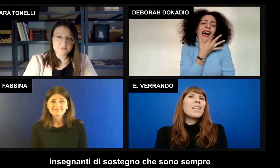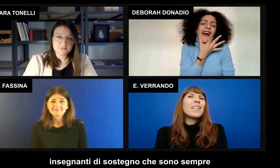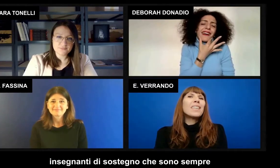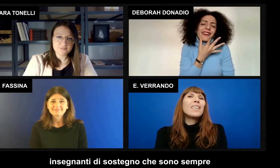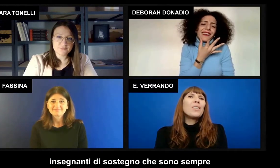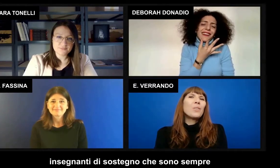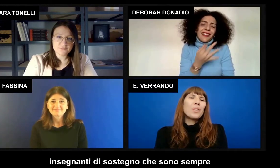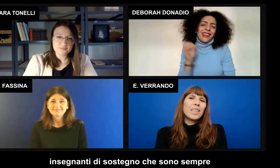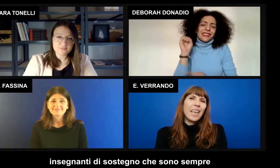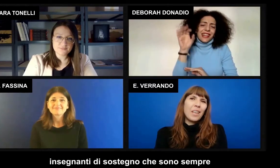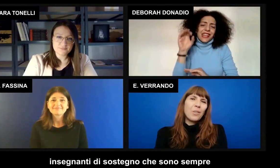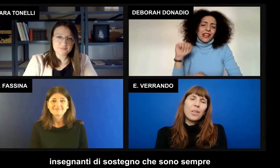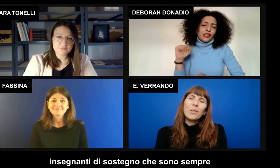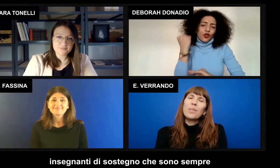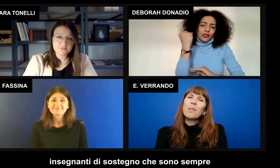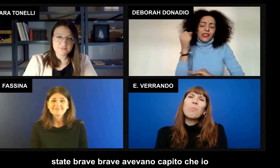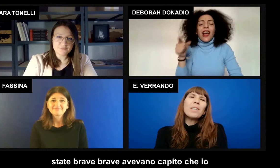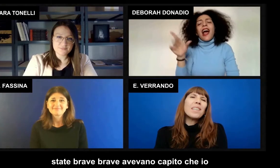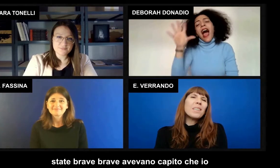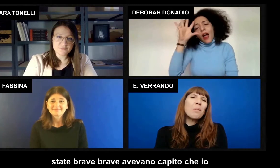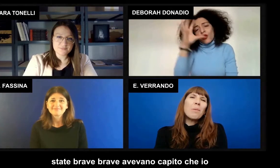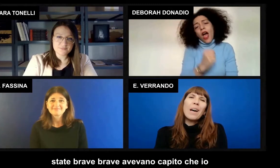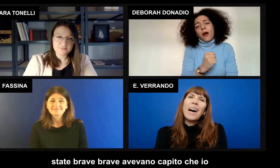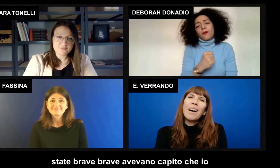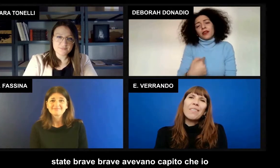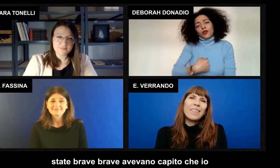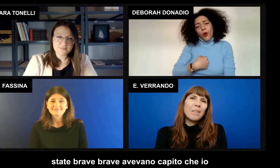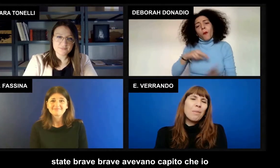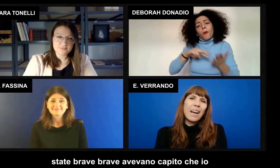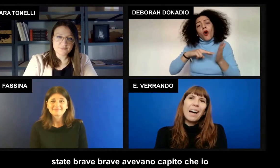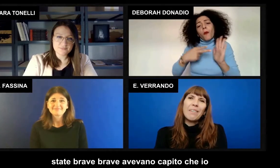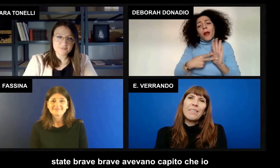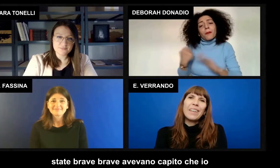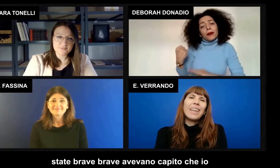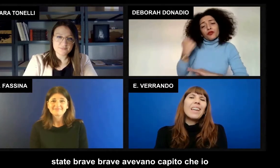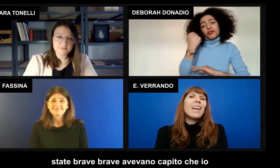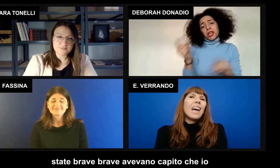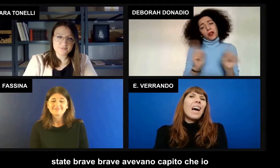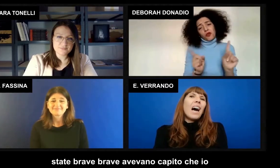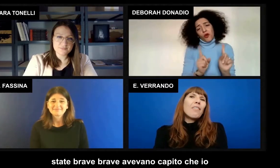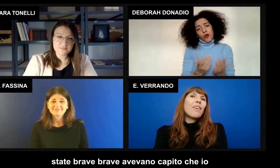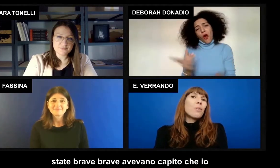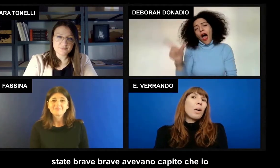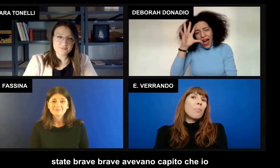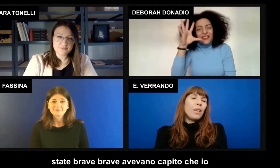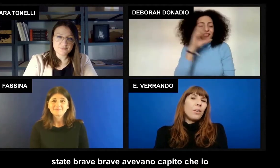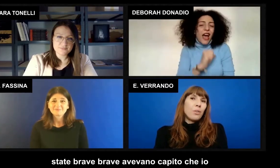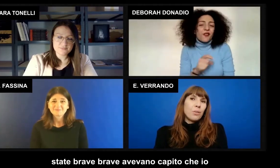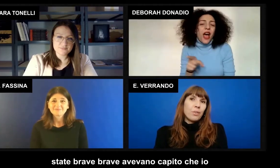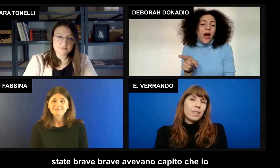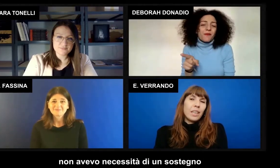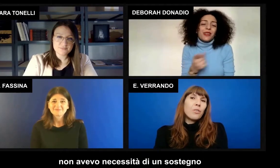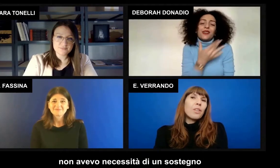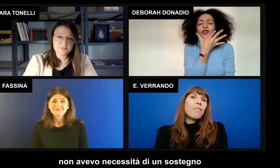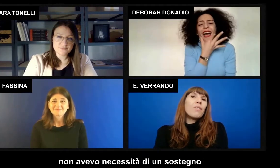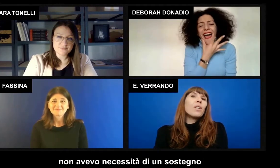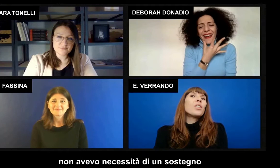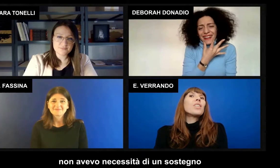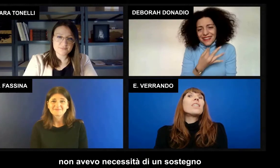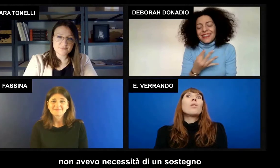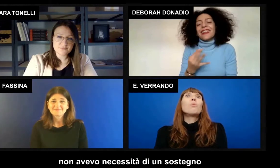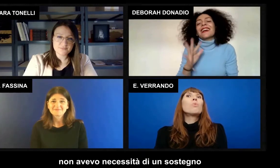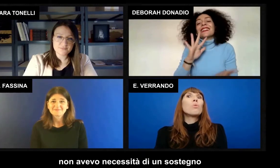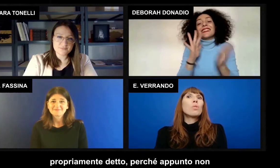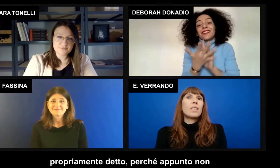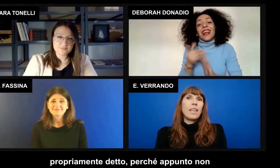le mie insegnanti di sostegno che sono sempre state brave, brave, avevano capito che io non avevo